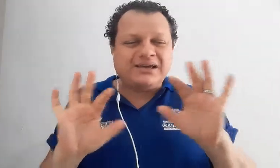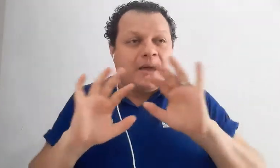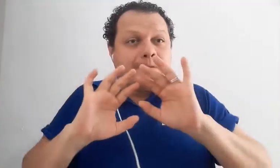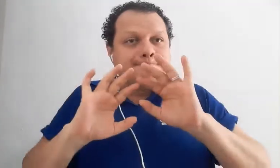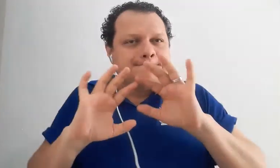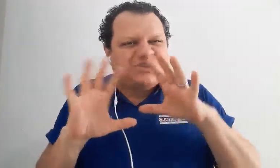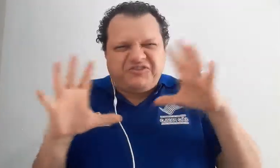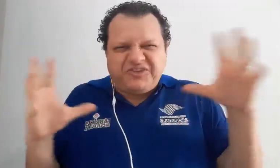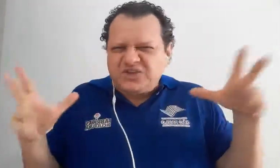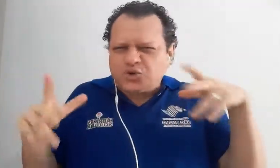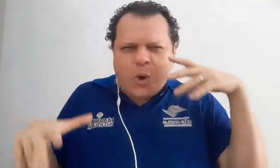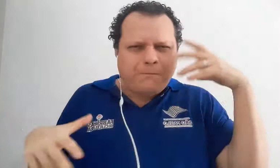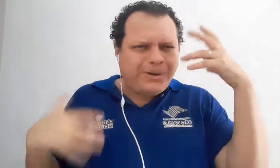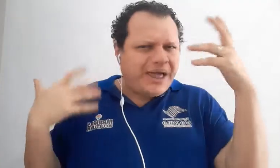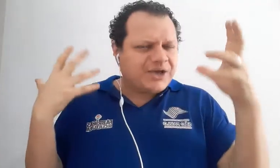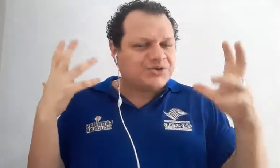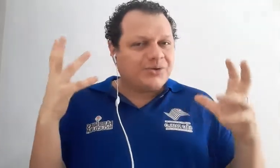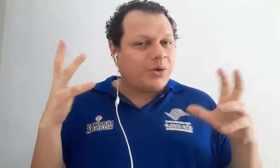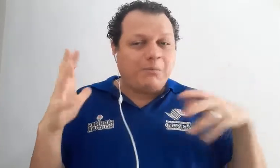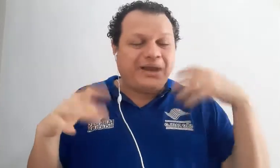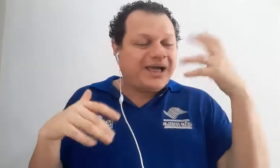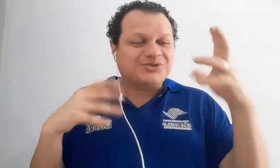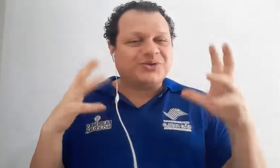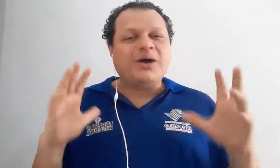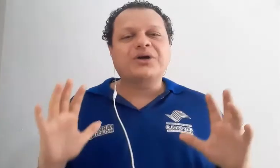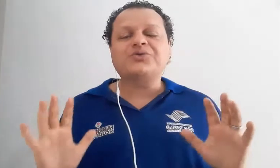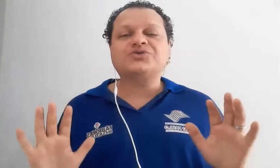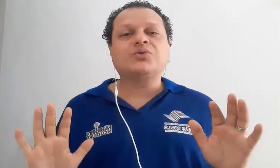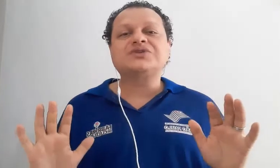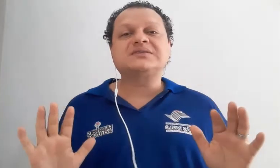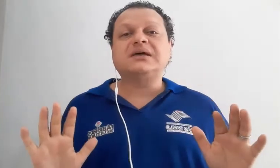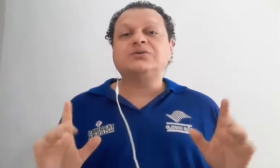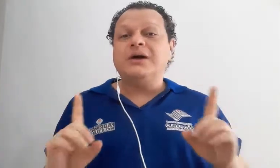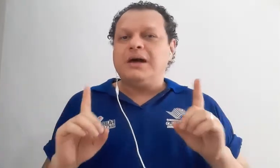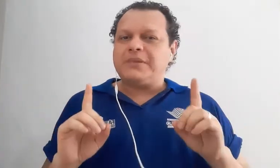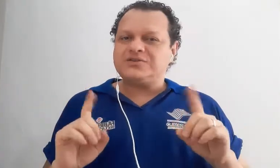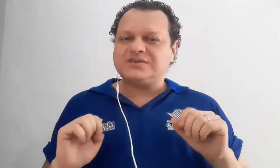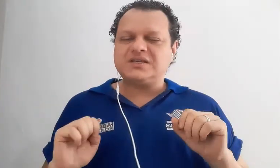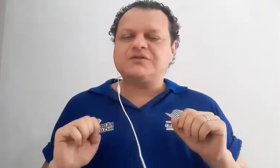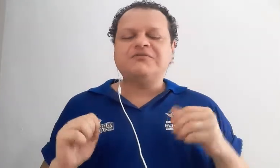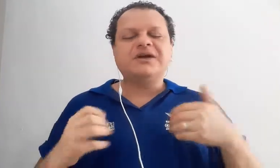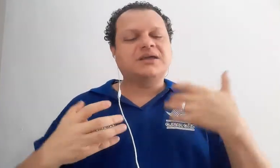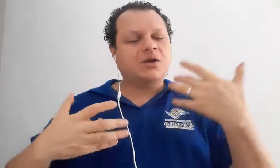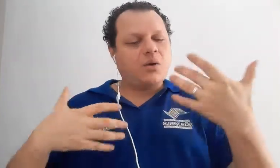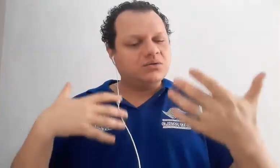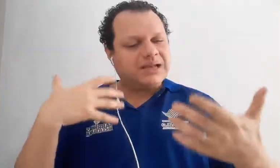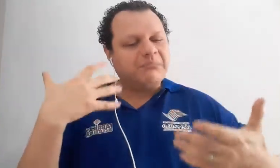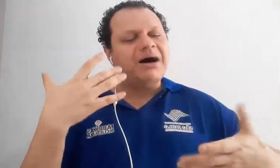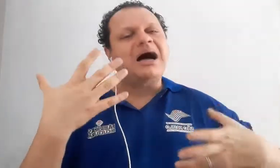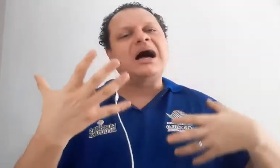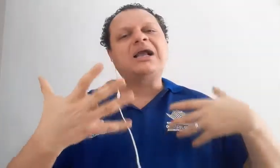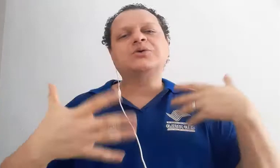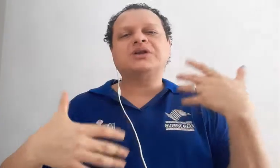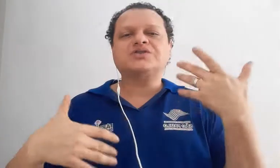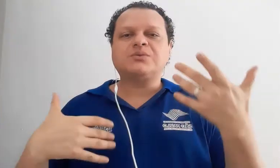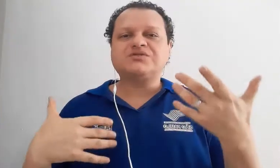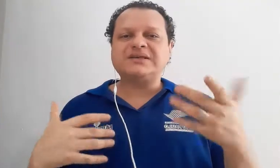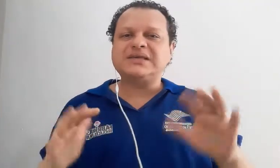difícil, complexo, né? O que eu estou dizendo, mas vocês vão ver que com o trabalho que nós vamos fazer